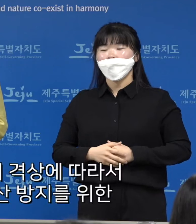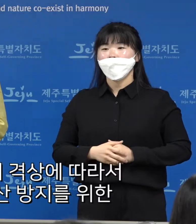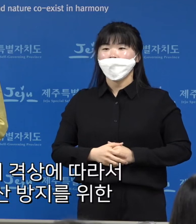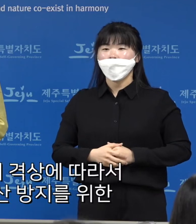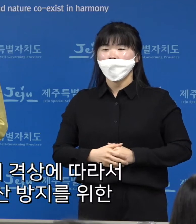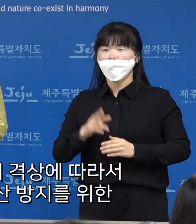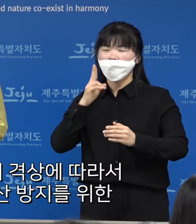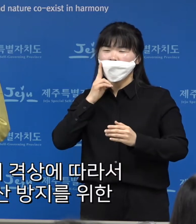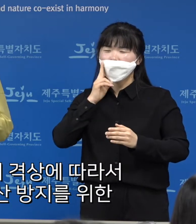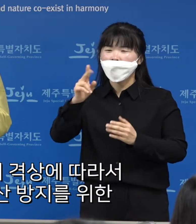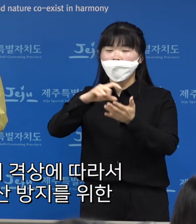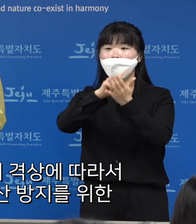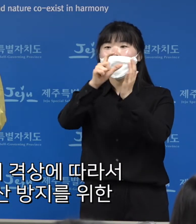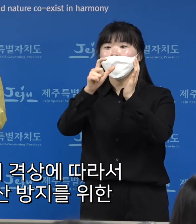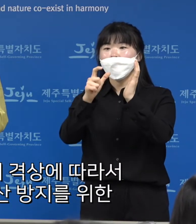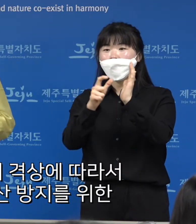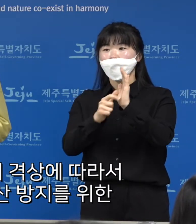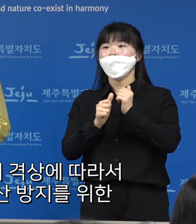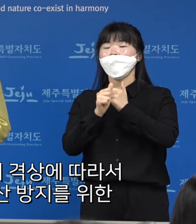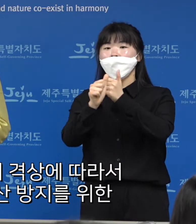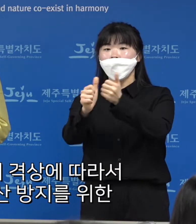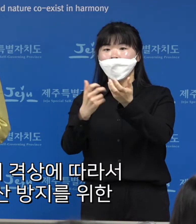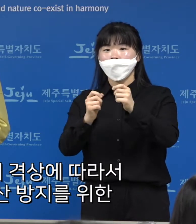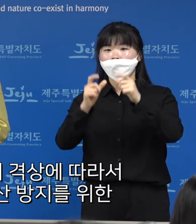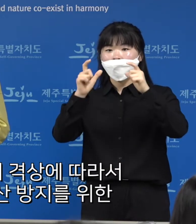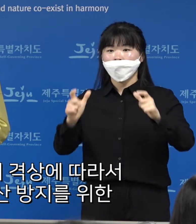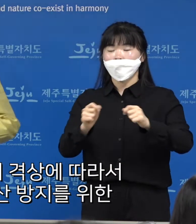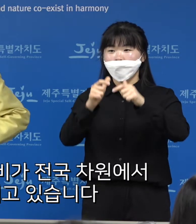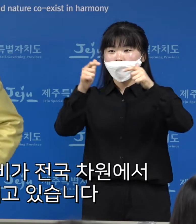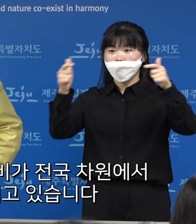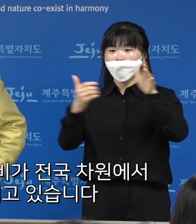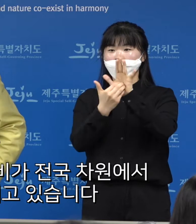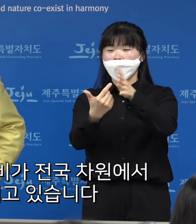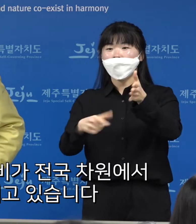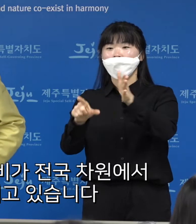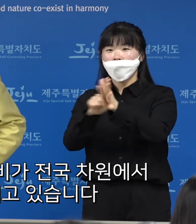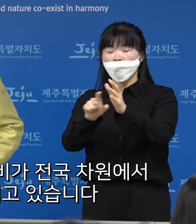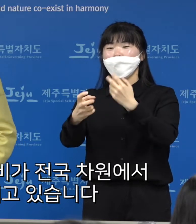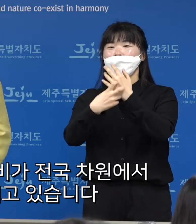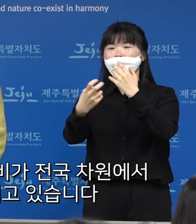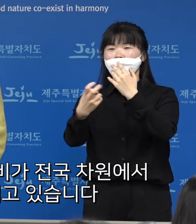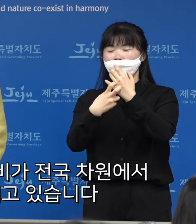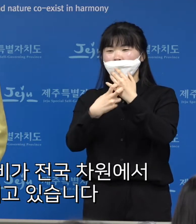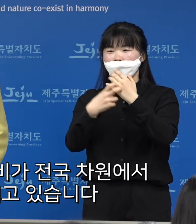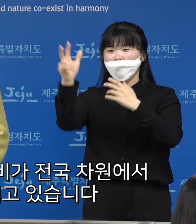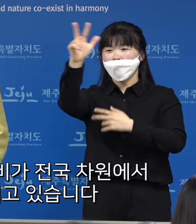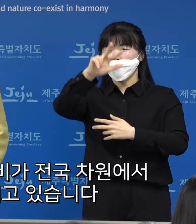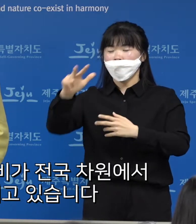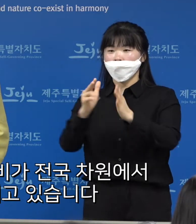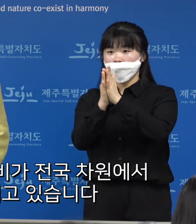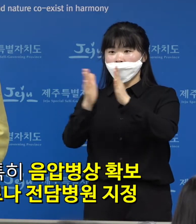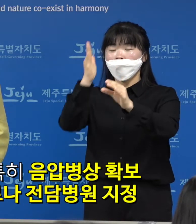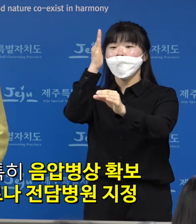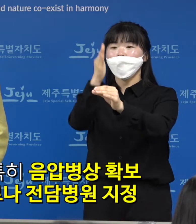심각단계 격상에 따라서 지역 확산 방지를 위한 의료체계 정비가 전국 차원에서 진행이 되고